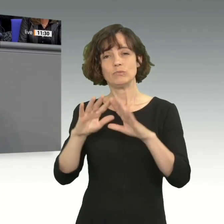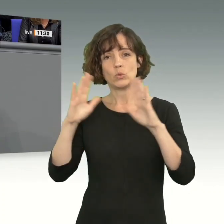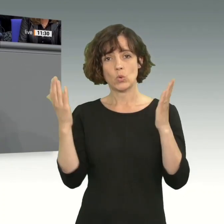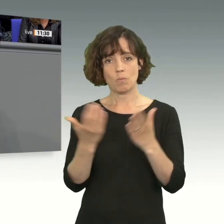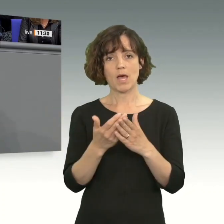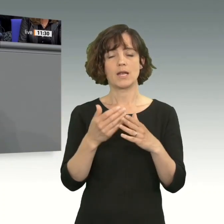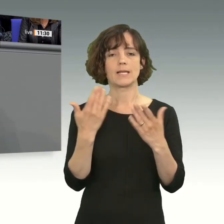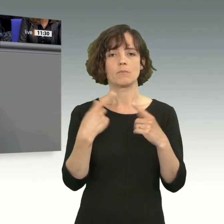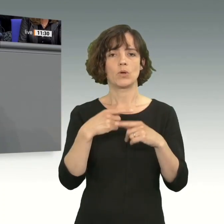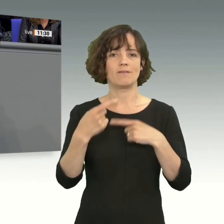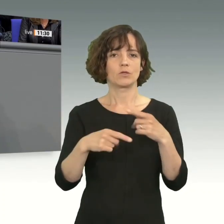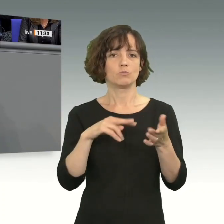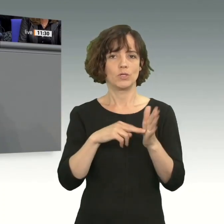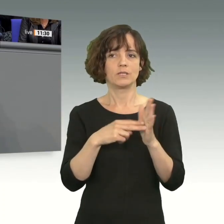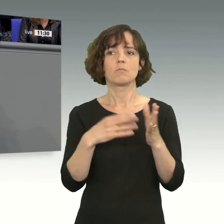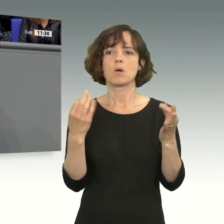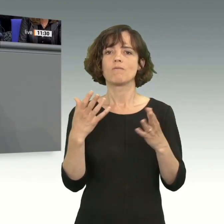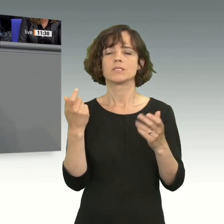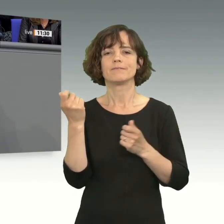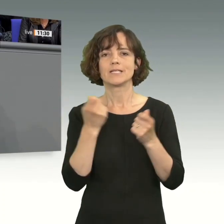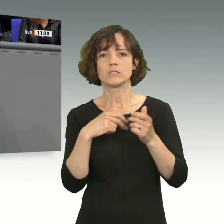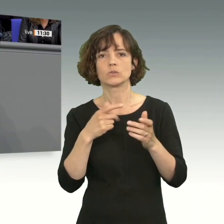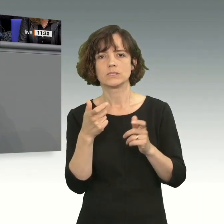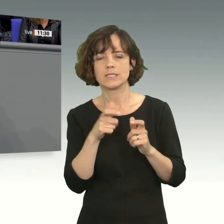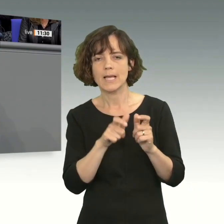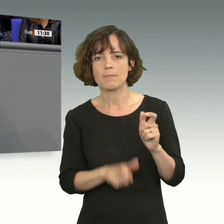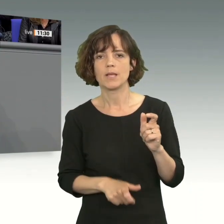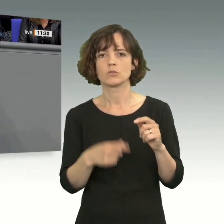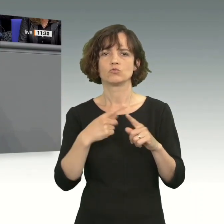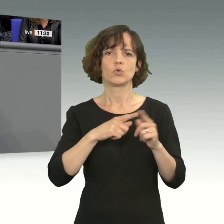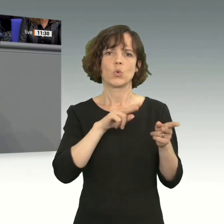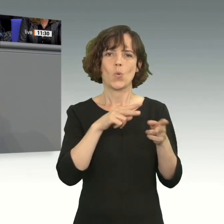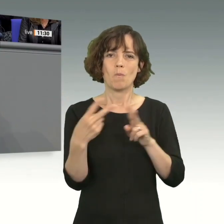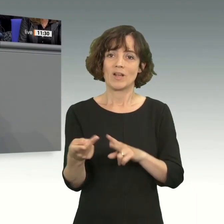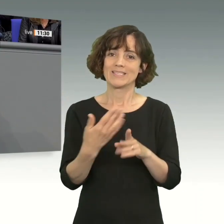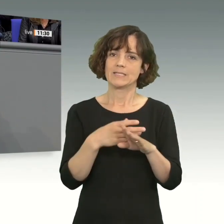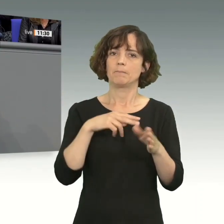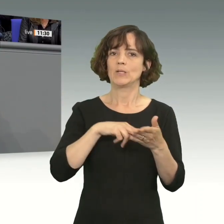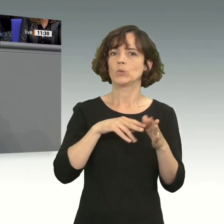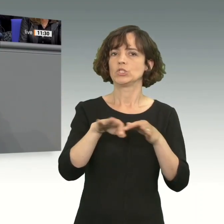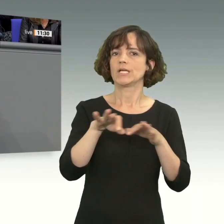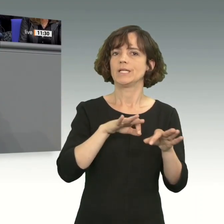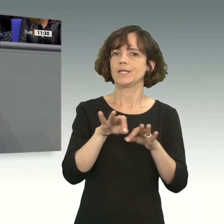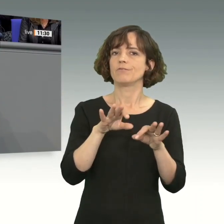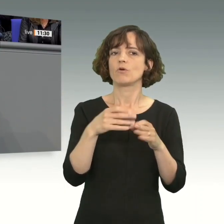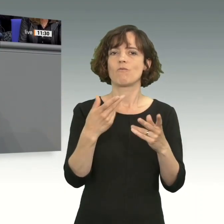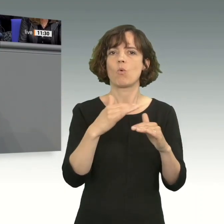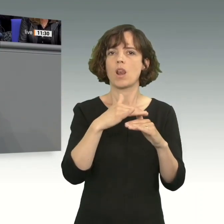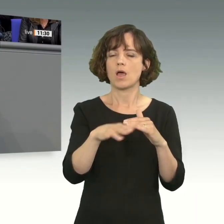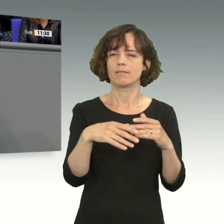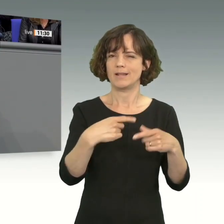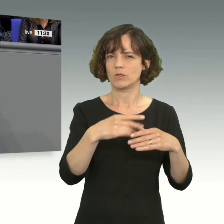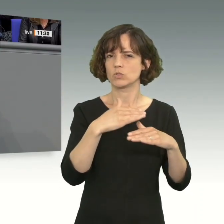Entwicklungspolitik Finanzierungselemente wie auch Schuldenumwandlungen als Instrumente für die vom Klimawandel betroffenen